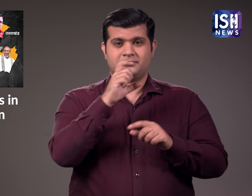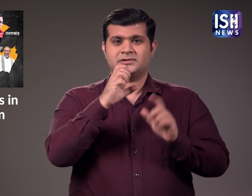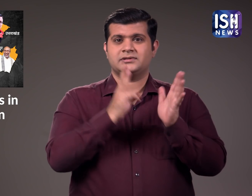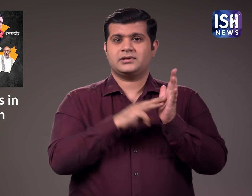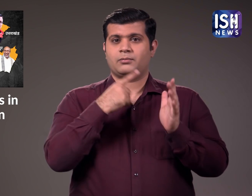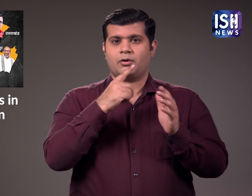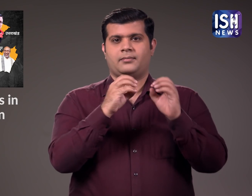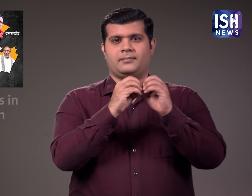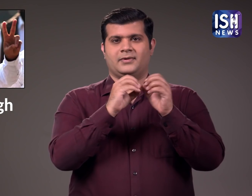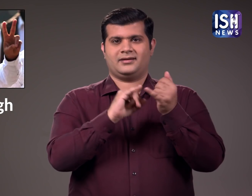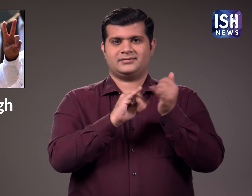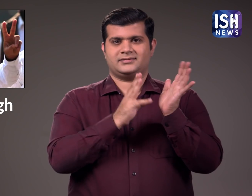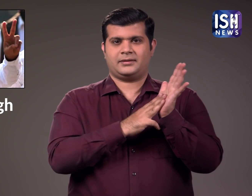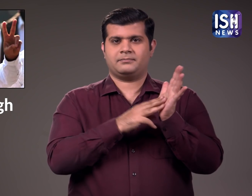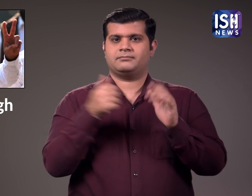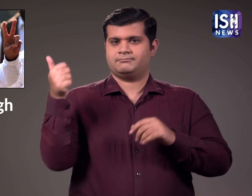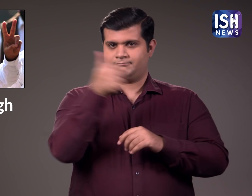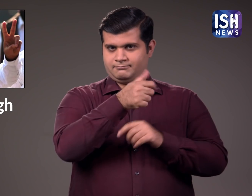भगबंद सेंग मान मुख्यमंतरी होंगे